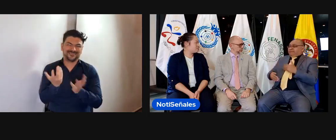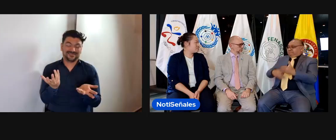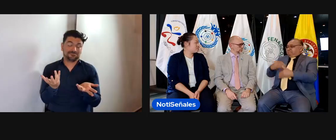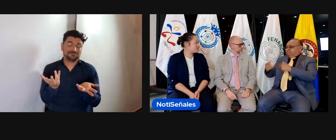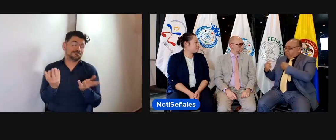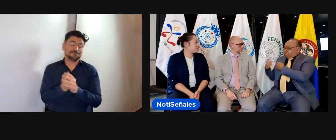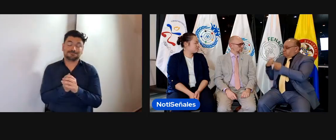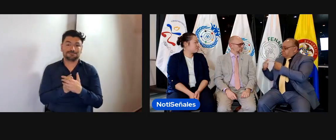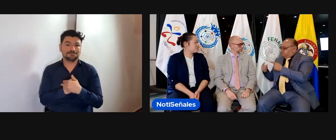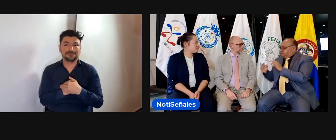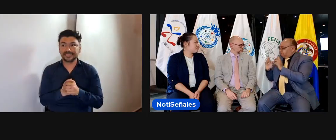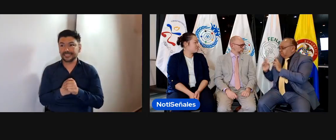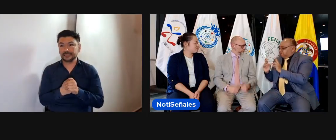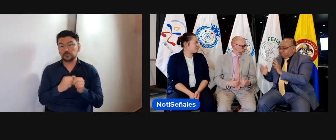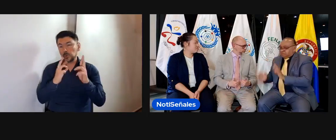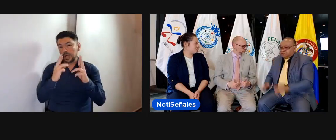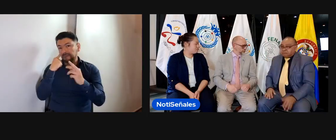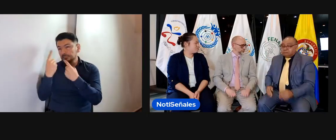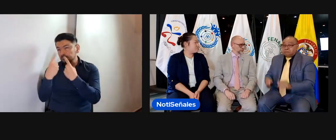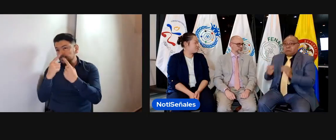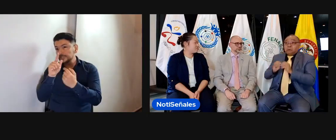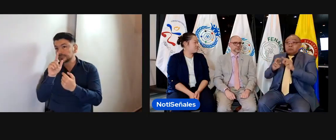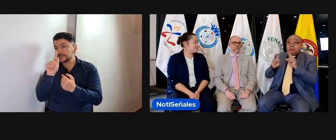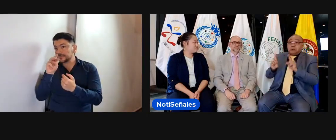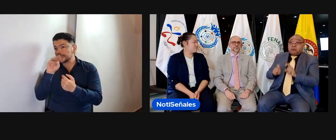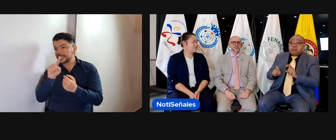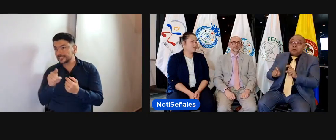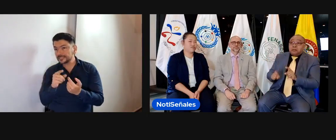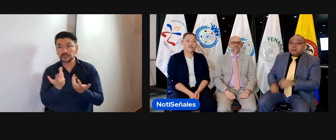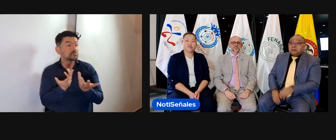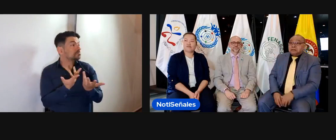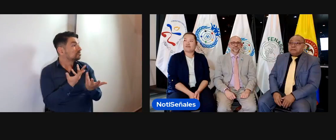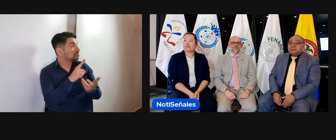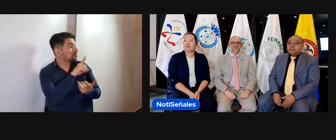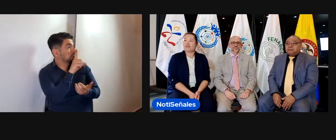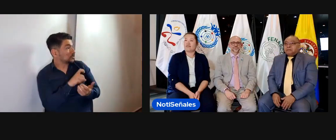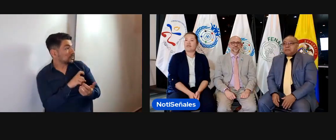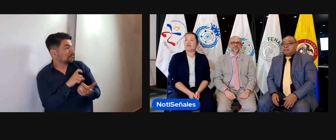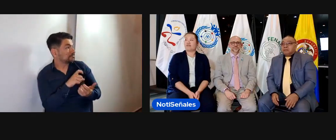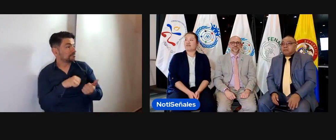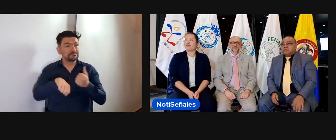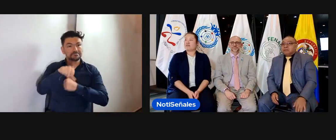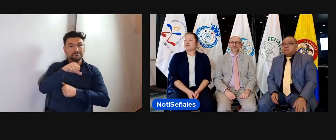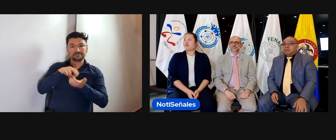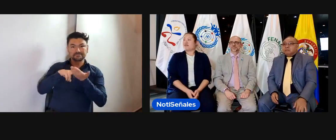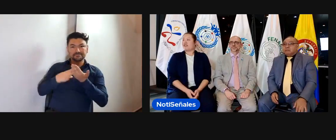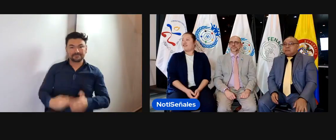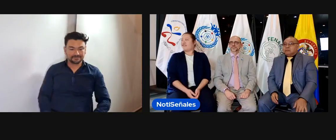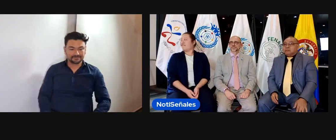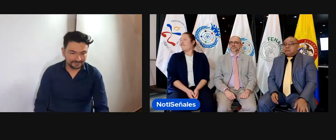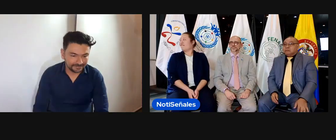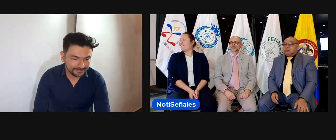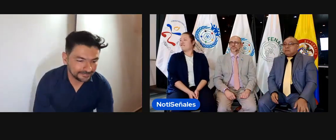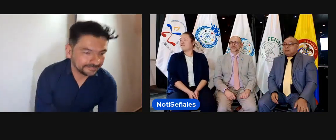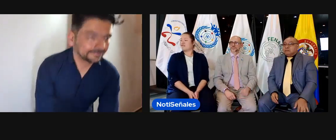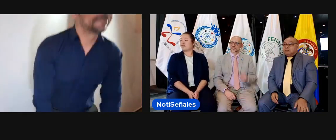poco más de lo que ya estamos, entonces, podemos trabajar de ahora en adelante con Joe, para explicar este tema. ¿Qué es lo